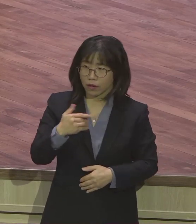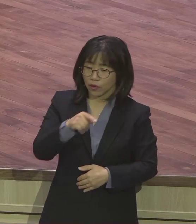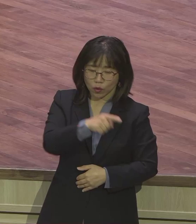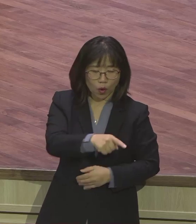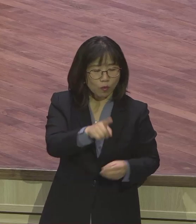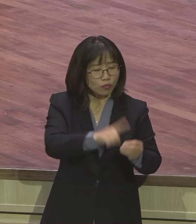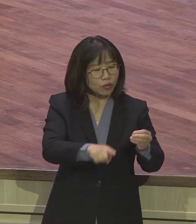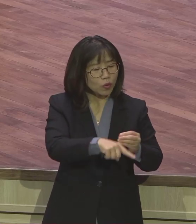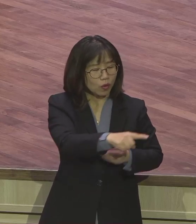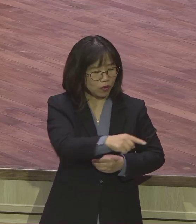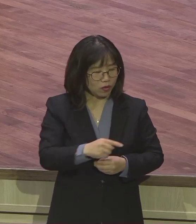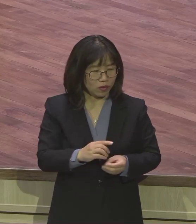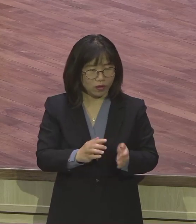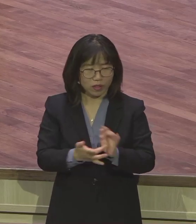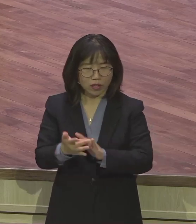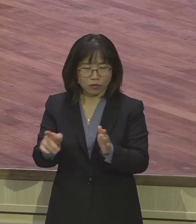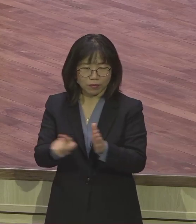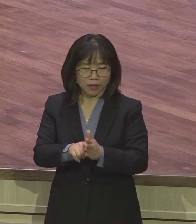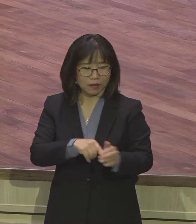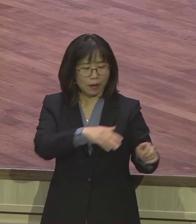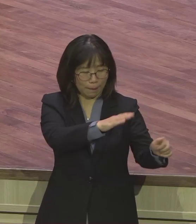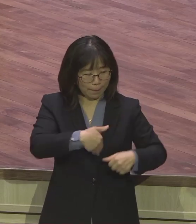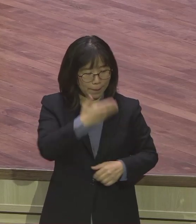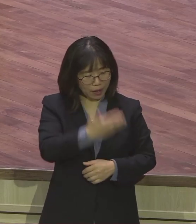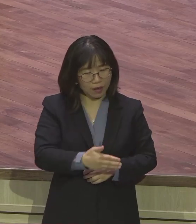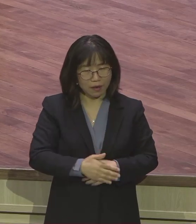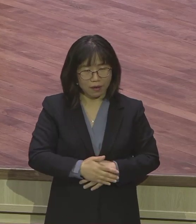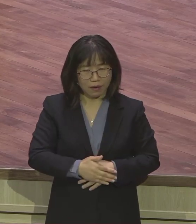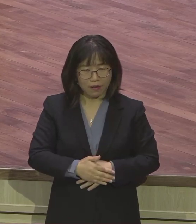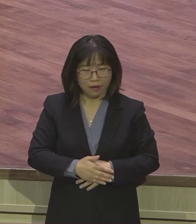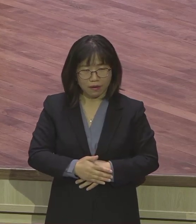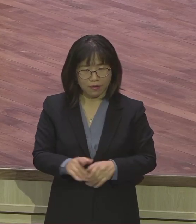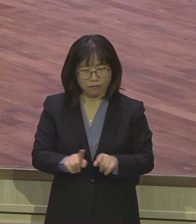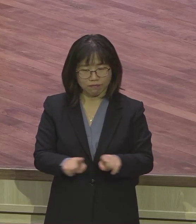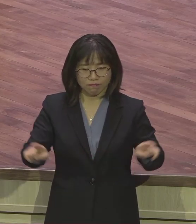내놓으라는 선님들. 존경하는 분들. 부처부터 싹 딱 지옥에 다 있대요.